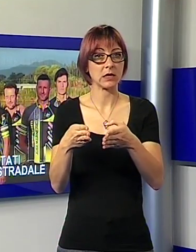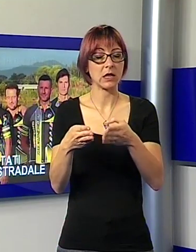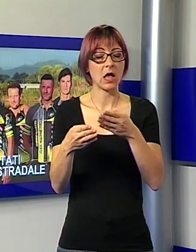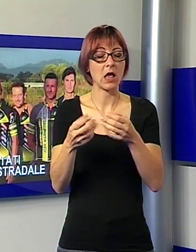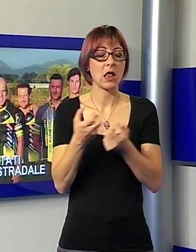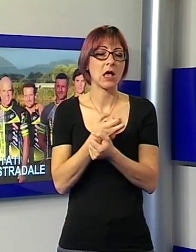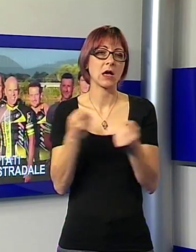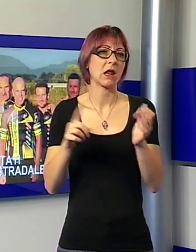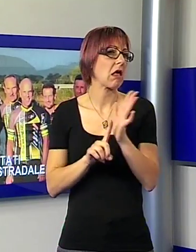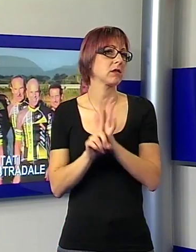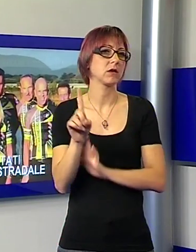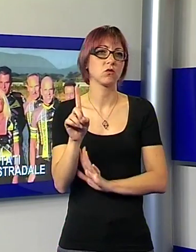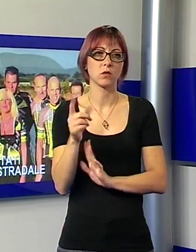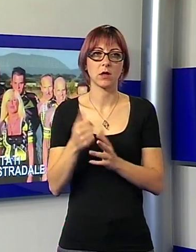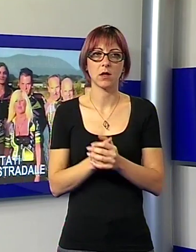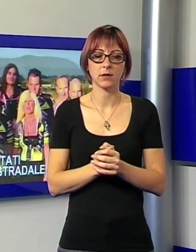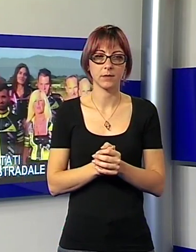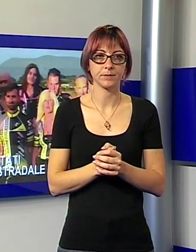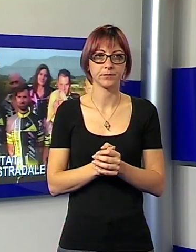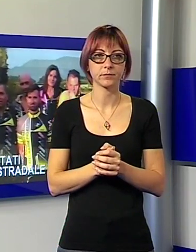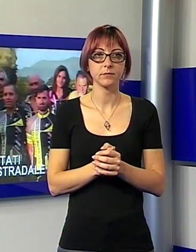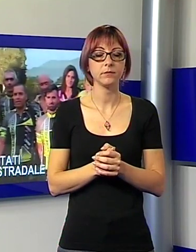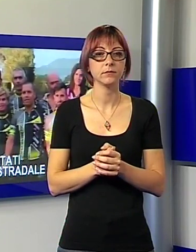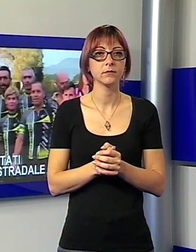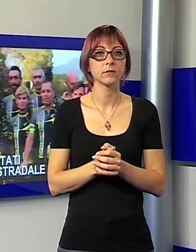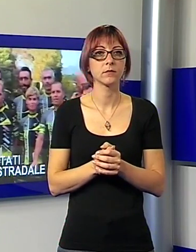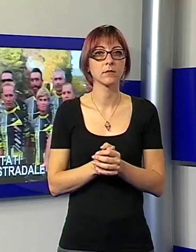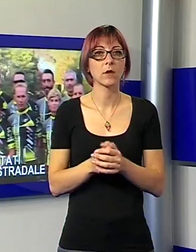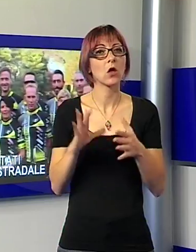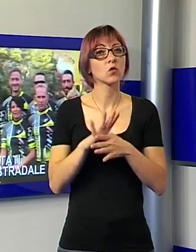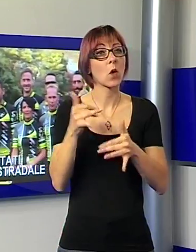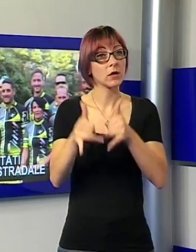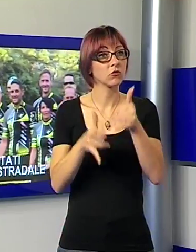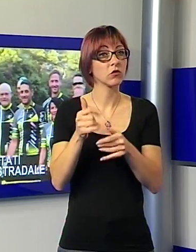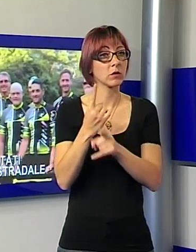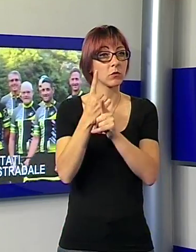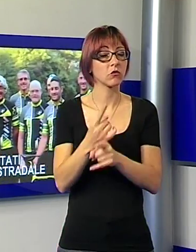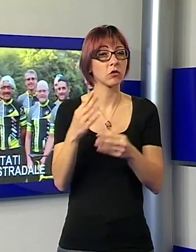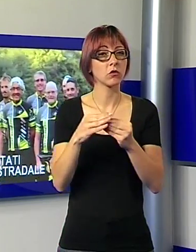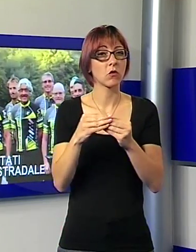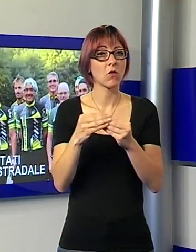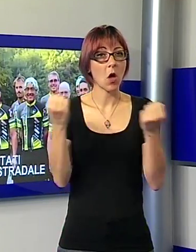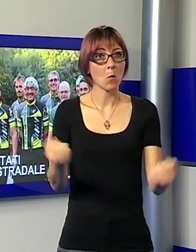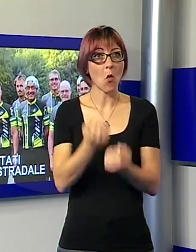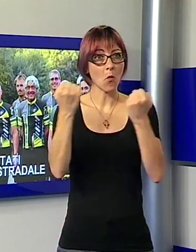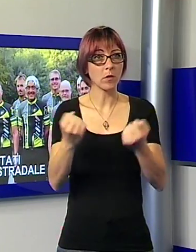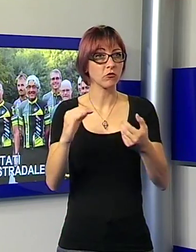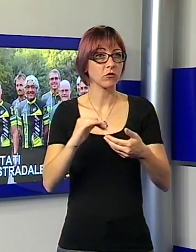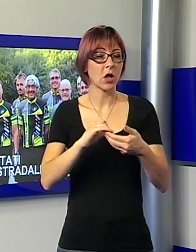Marine Project Team, la squadra direttantistica di ciclismo che ha deciso di realizzare uno spot sociale insieme alla fondazione